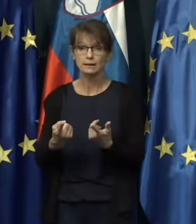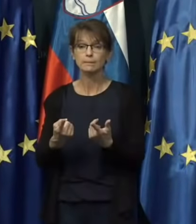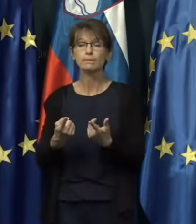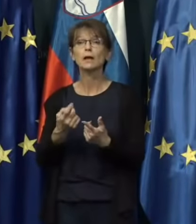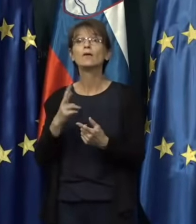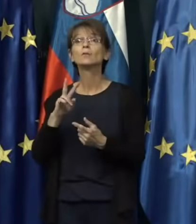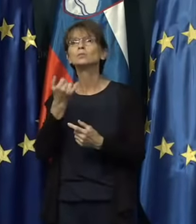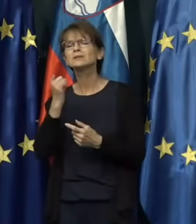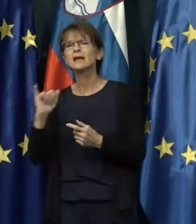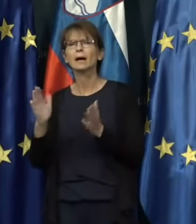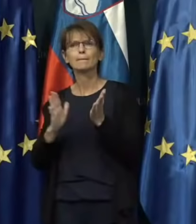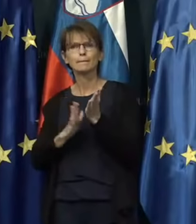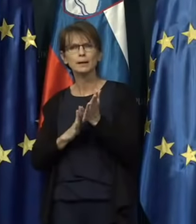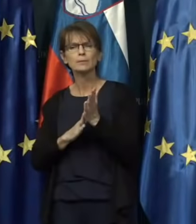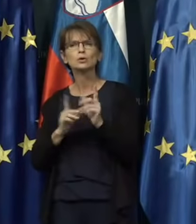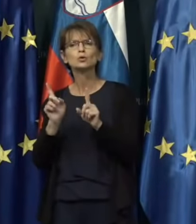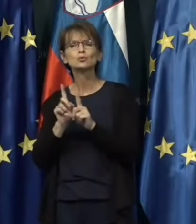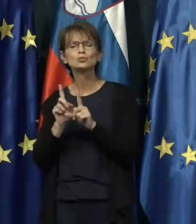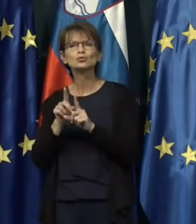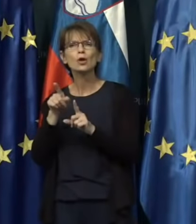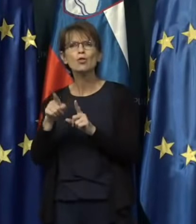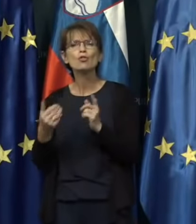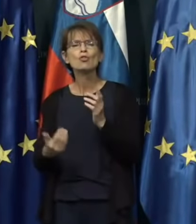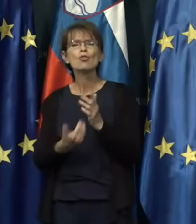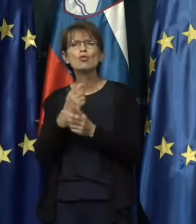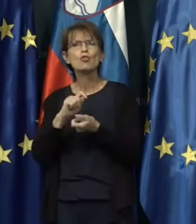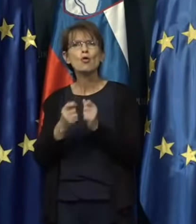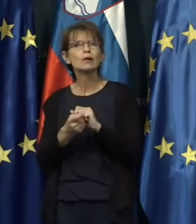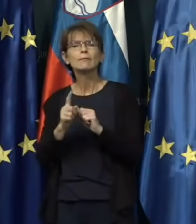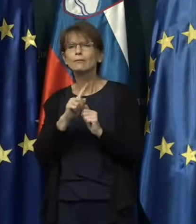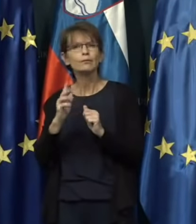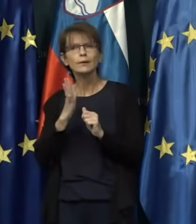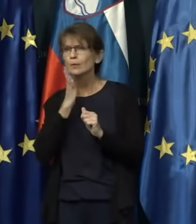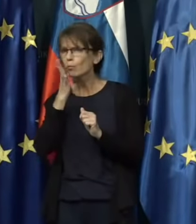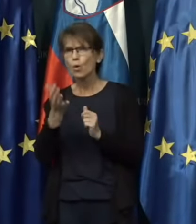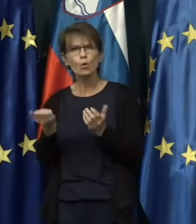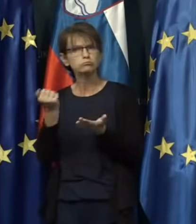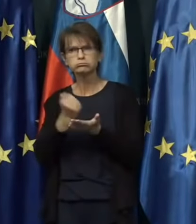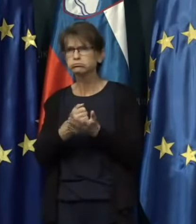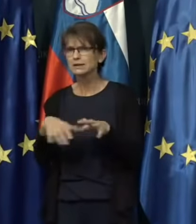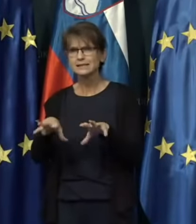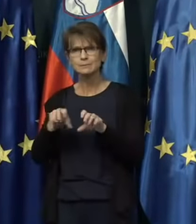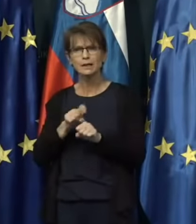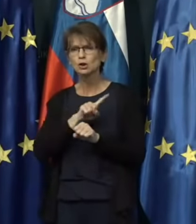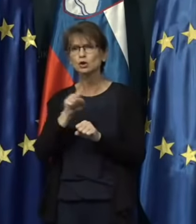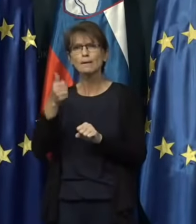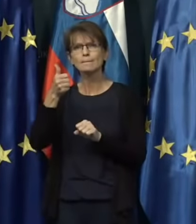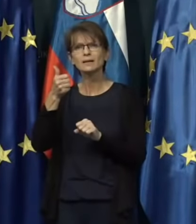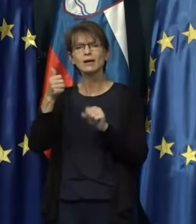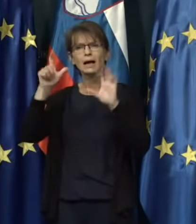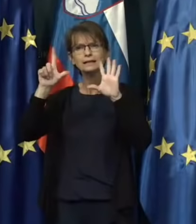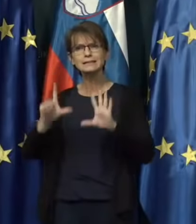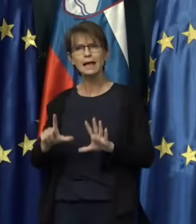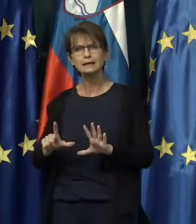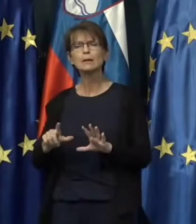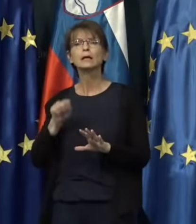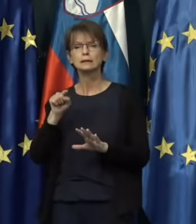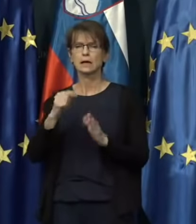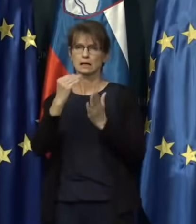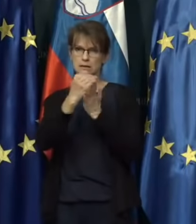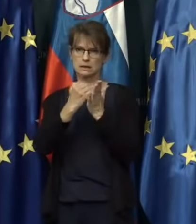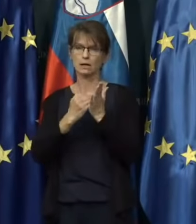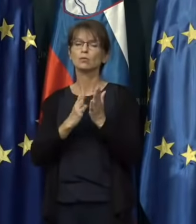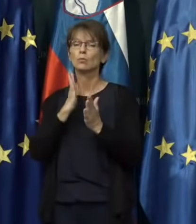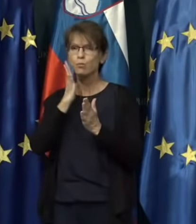da vsakem primeru, tudi če novela ne bo sprejeta do prvega sedmega, bo ta zakon